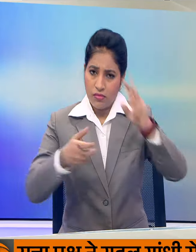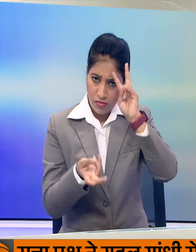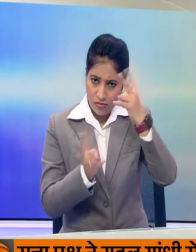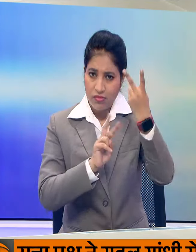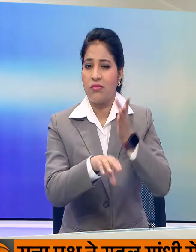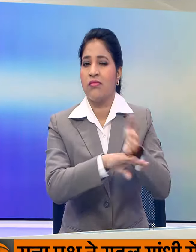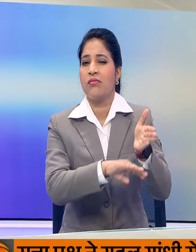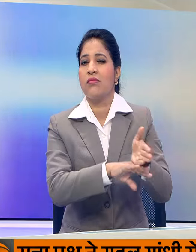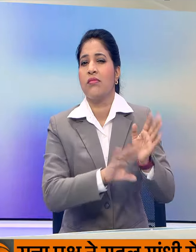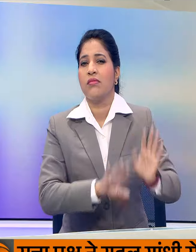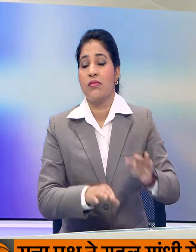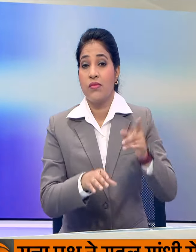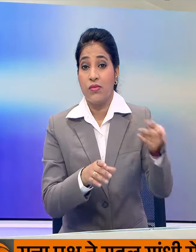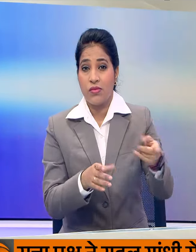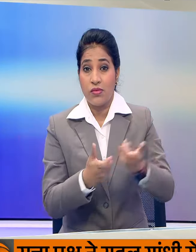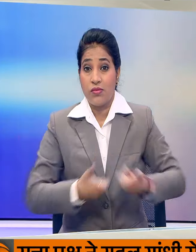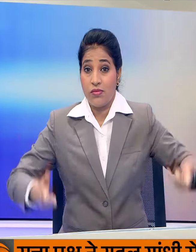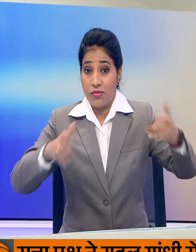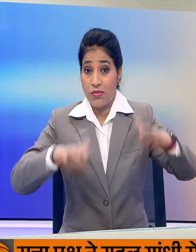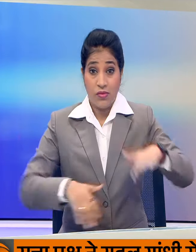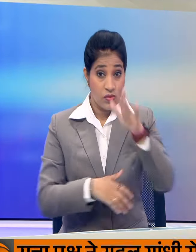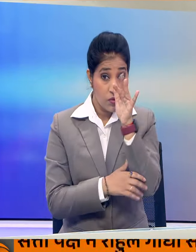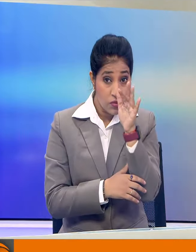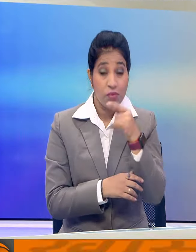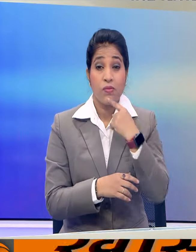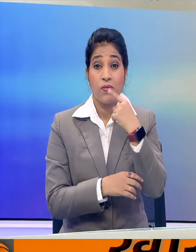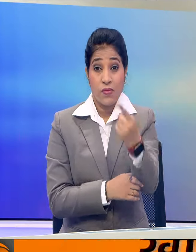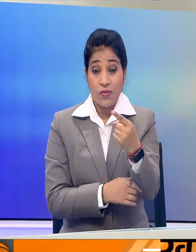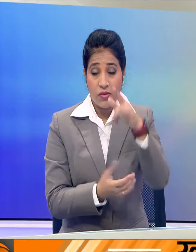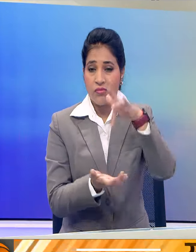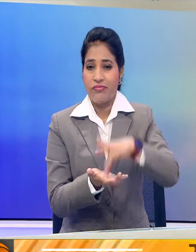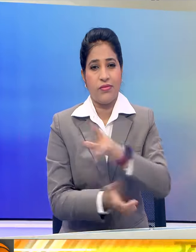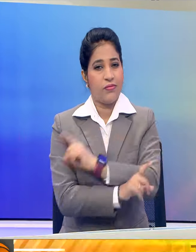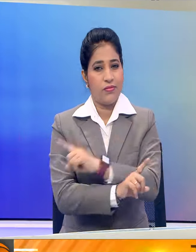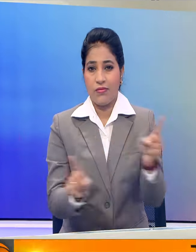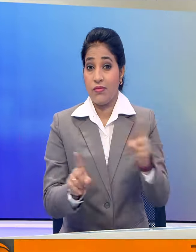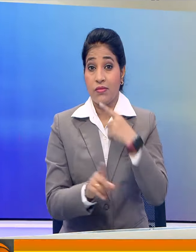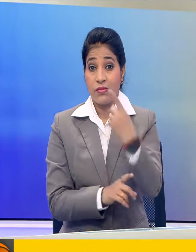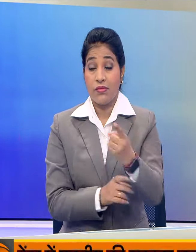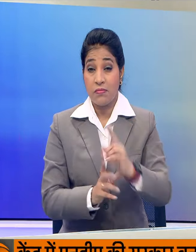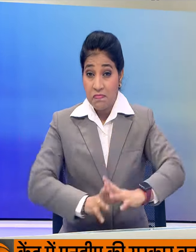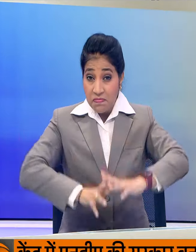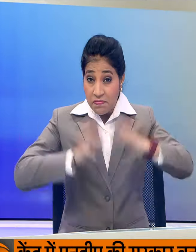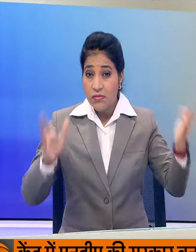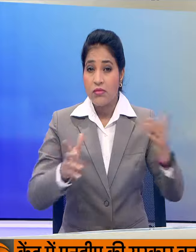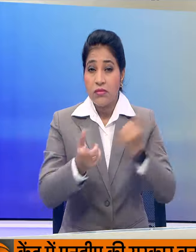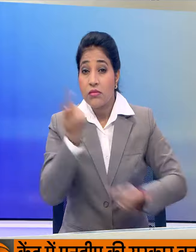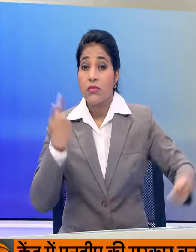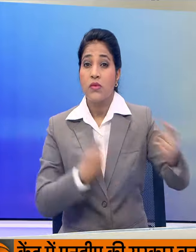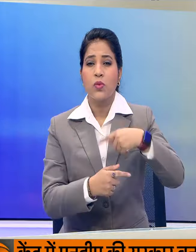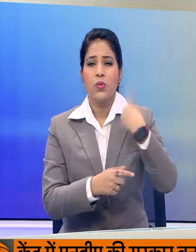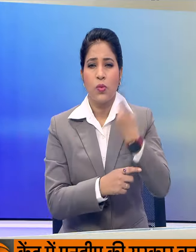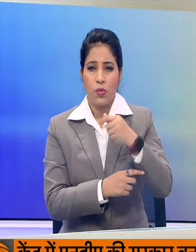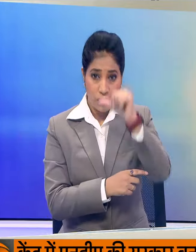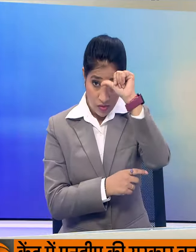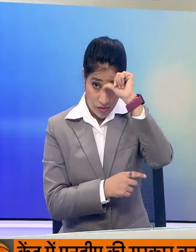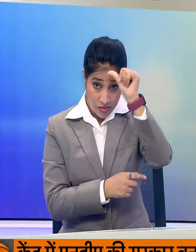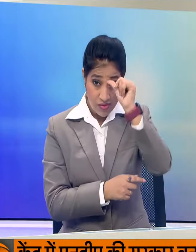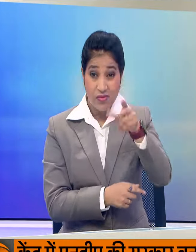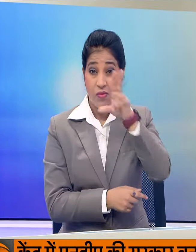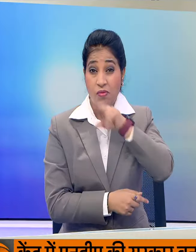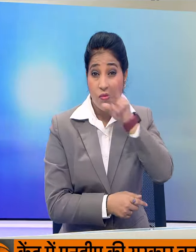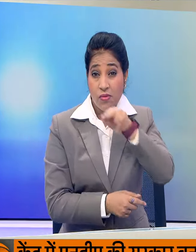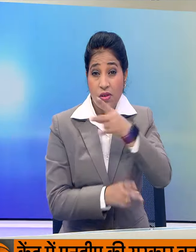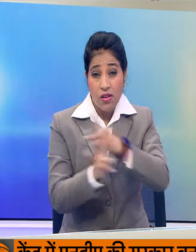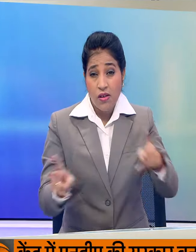रहे हैं और संसद जूट बोलने की जगा नहीं है सबसे जादा संगराम उनके हिंदू धर्म पर दिये बयान